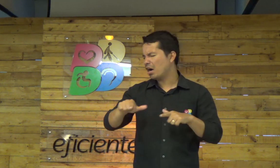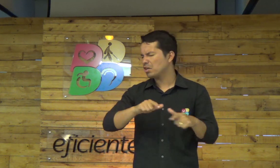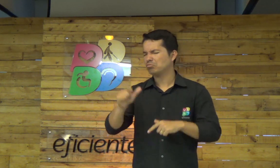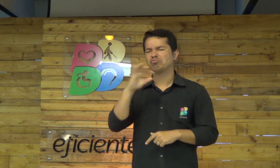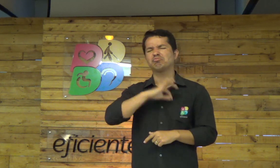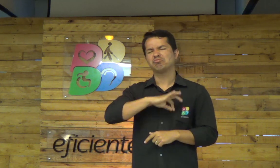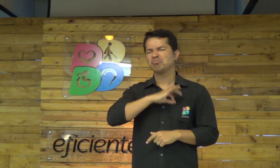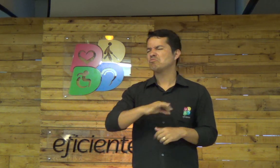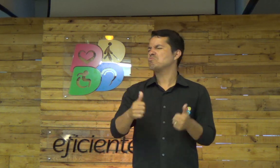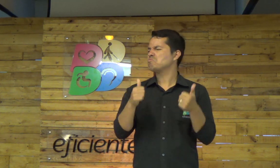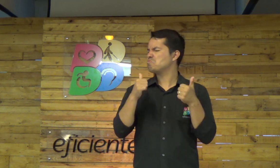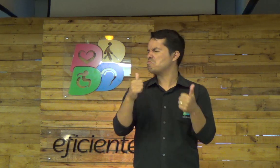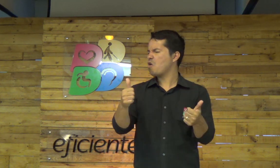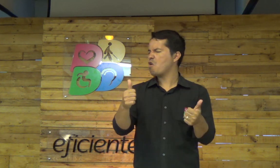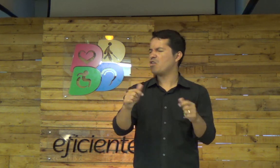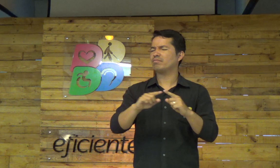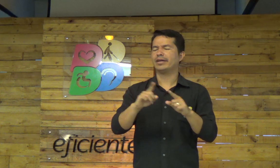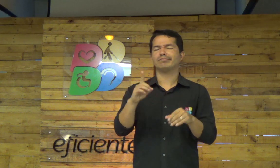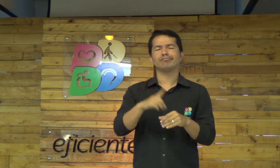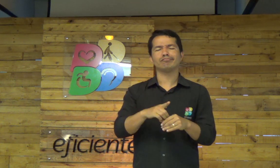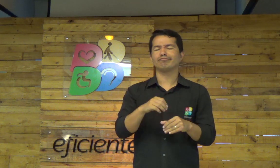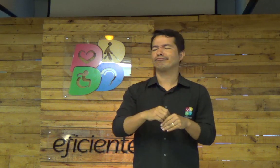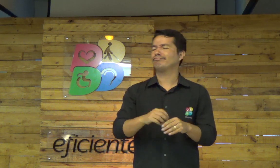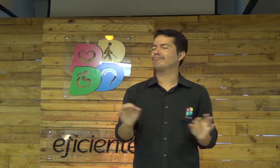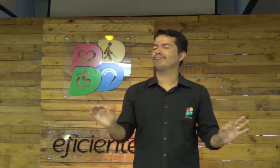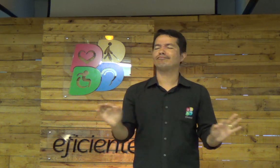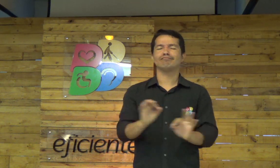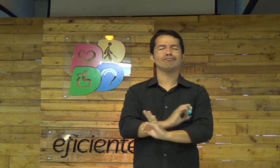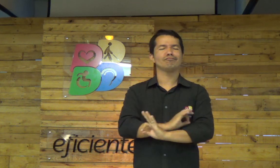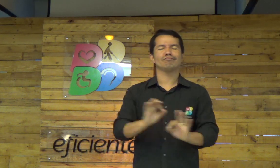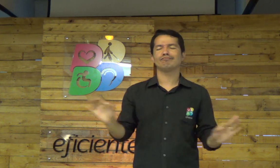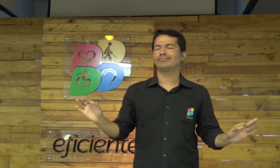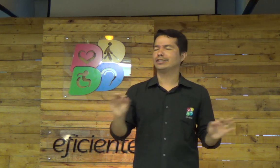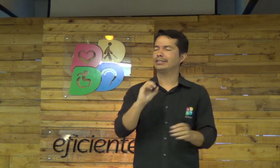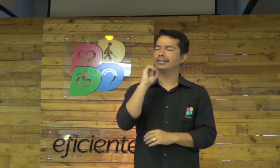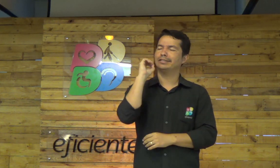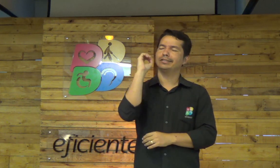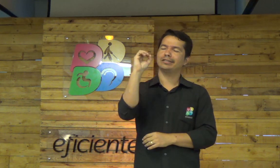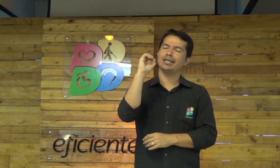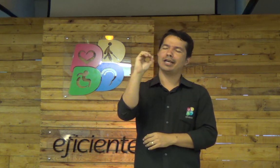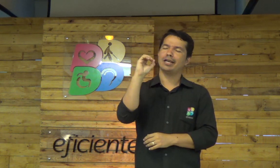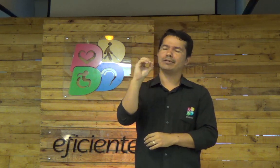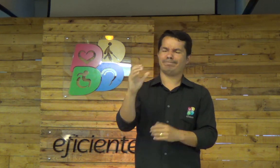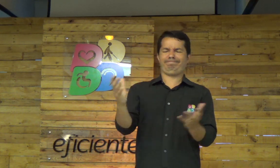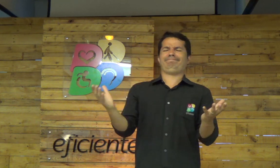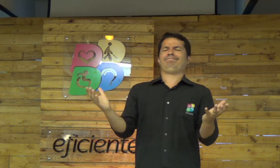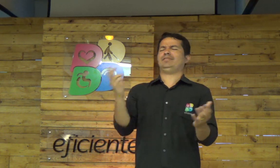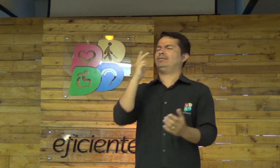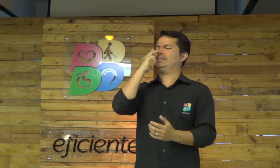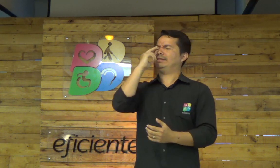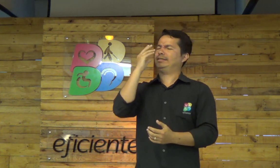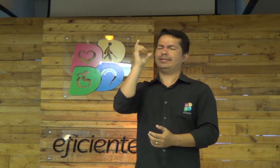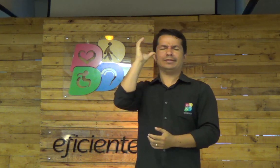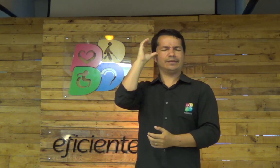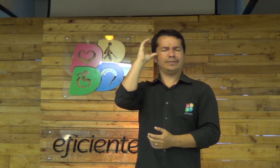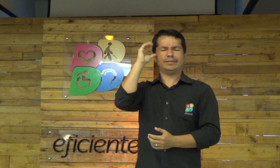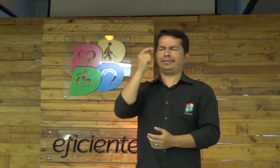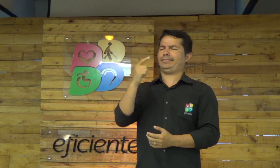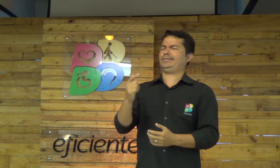Tem algumas pessoas aqui que têm trabalho, mas não ajudam com relação